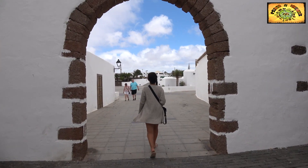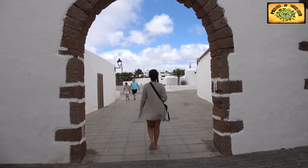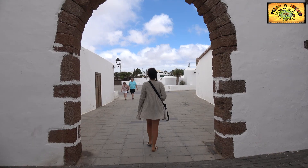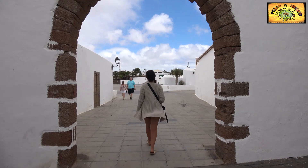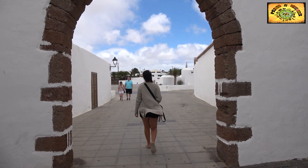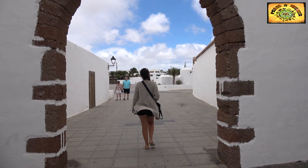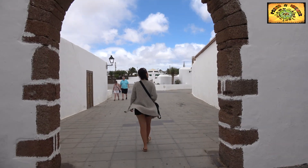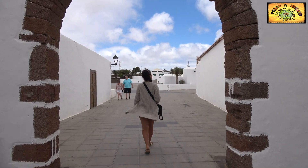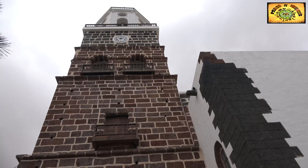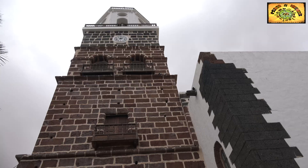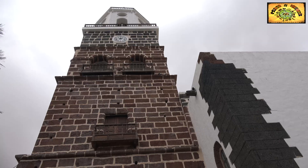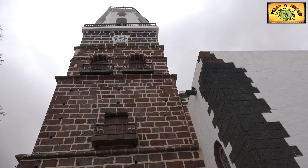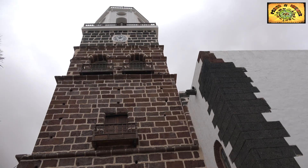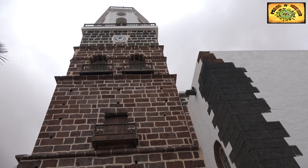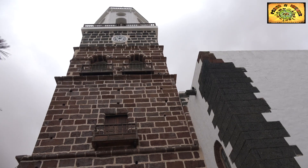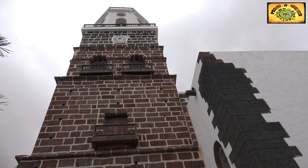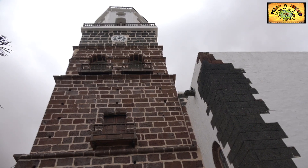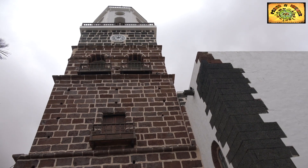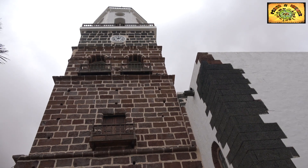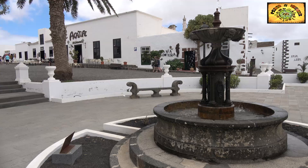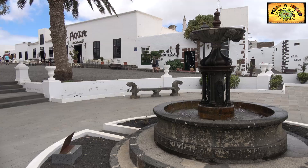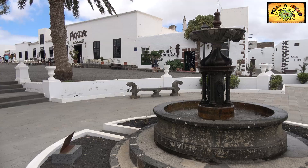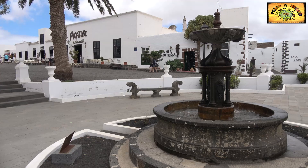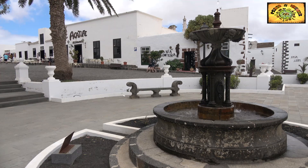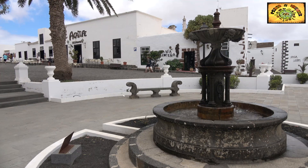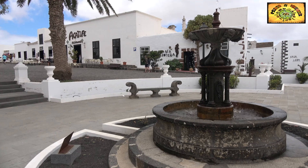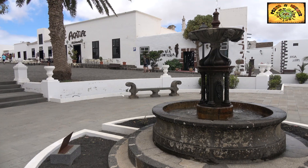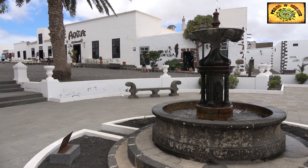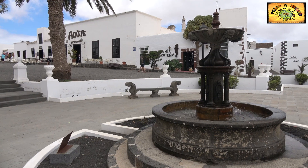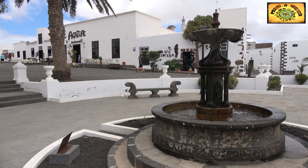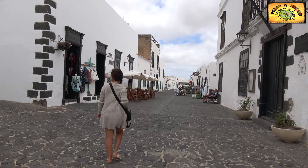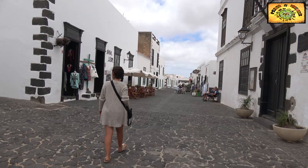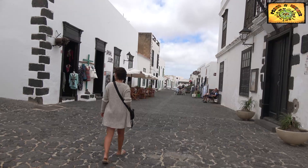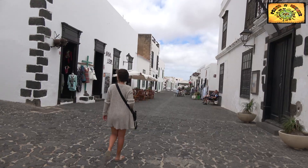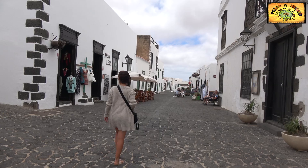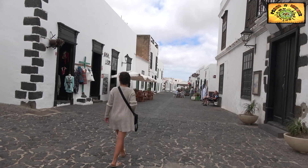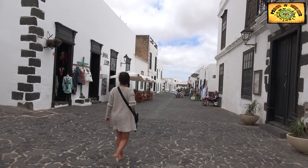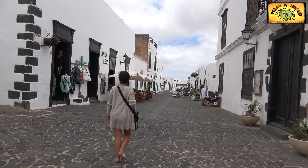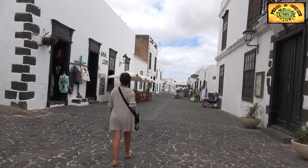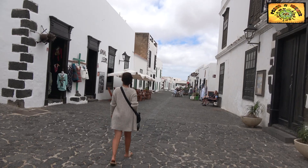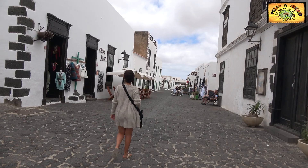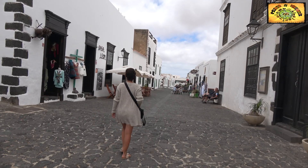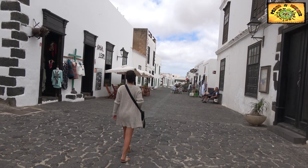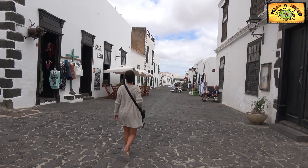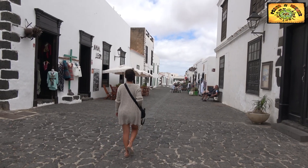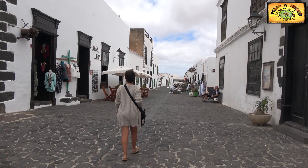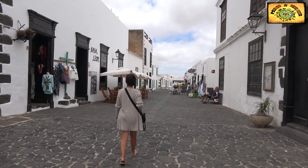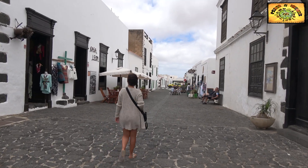por su casco antiguo. Es un típico pueblo canario, con casitas blancas, casas bajas, donde apetece sin duda pasear.